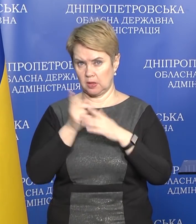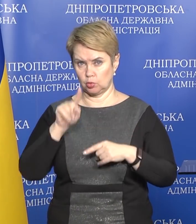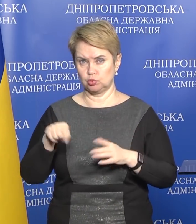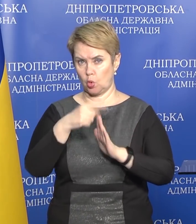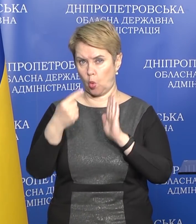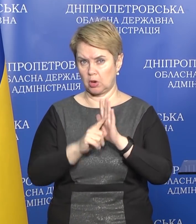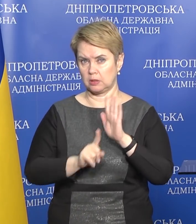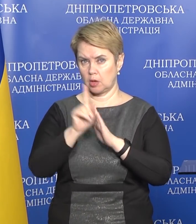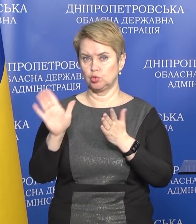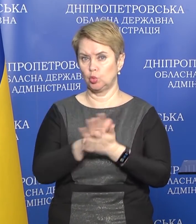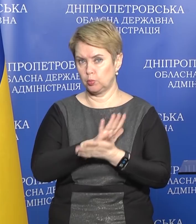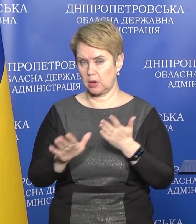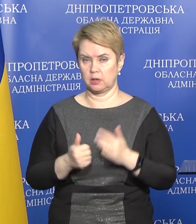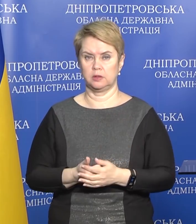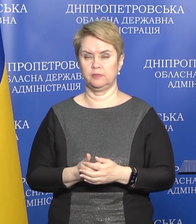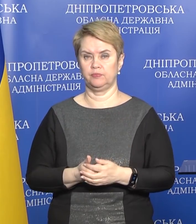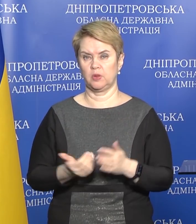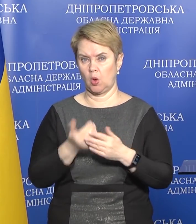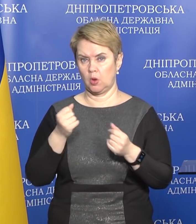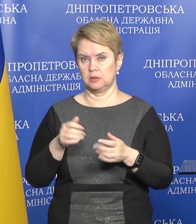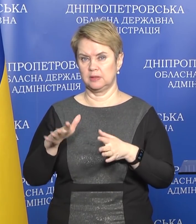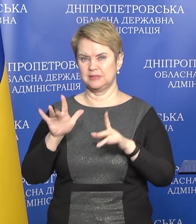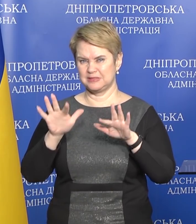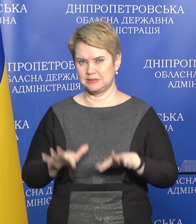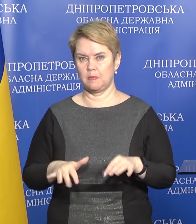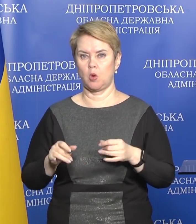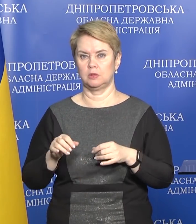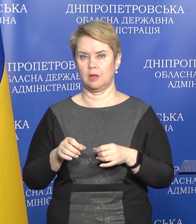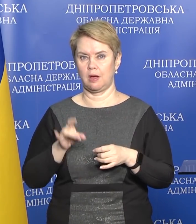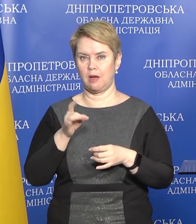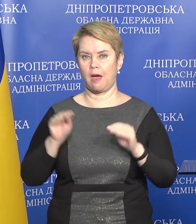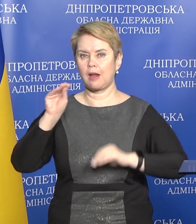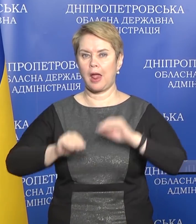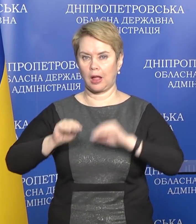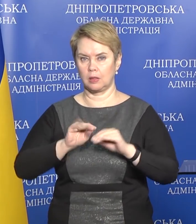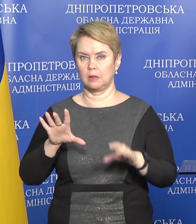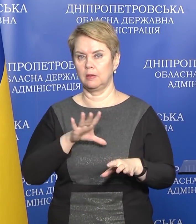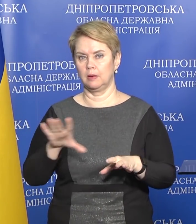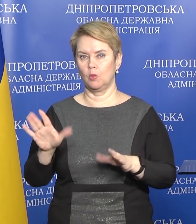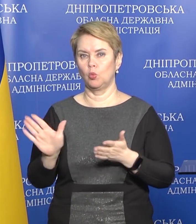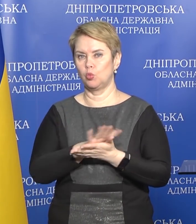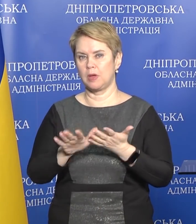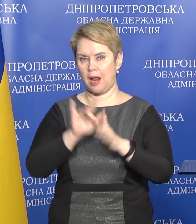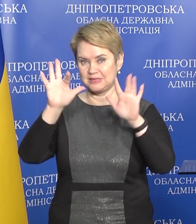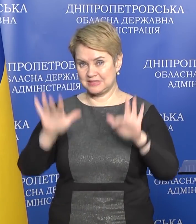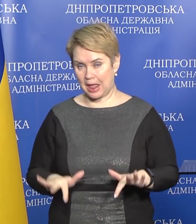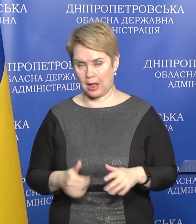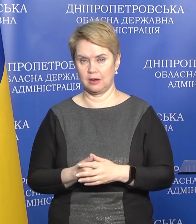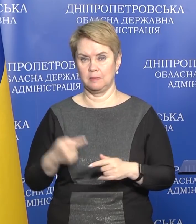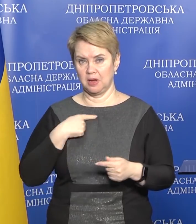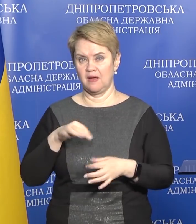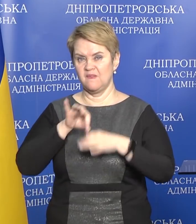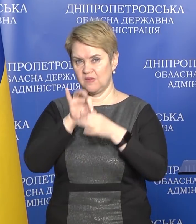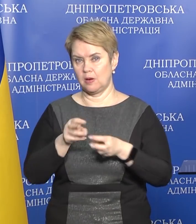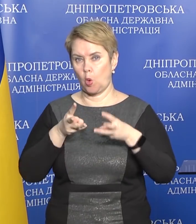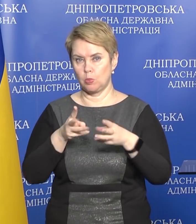том, что город начали убирать от смета, от реагентов, которыми убирали снег. То есть мы